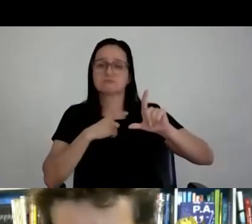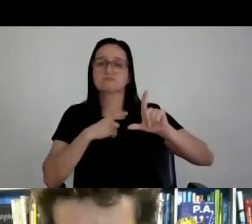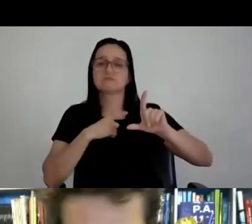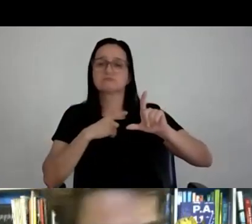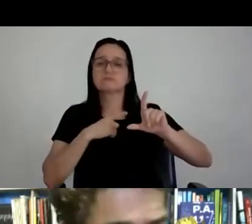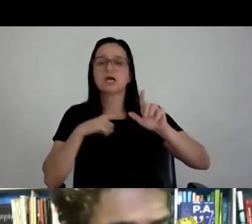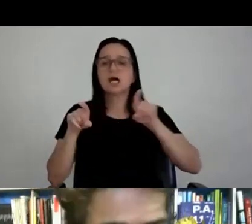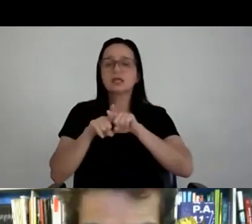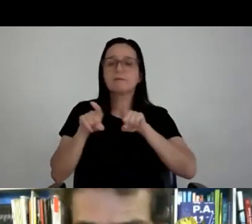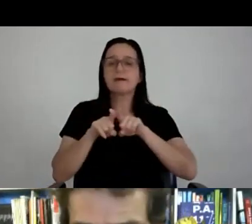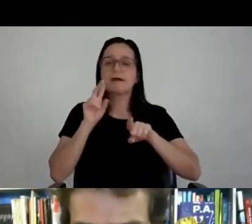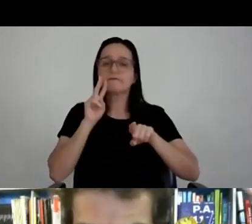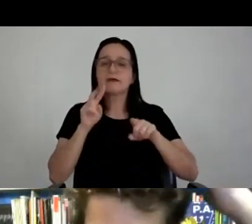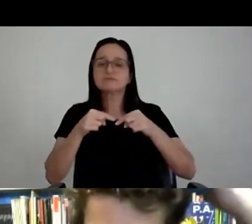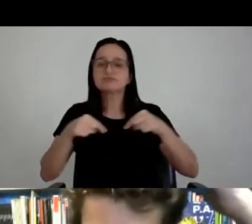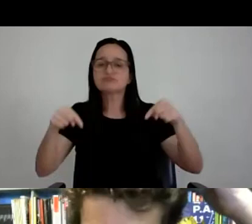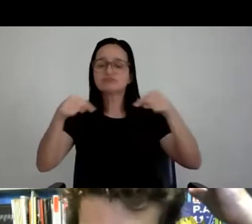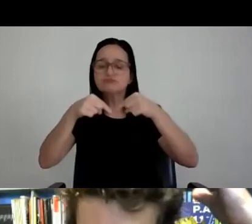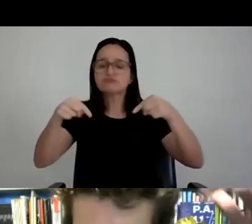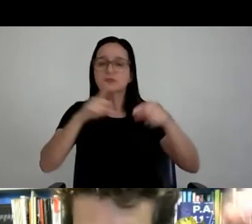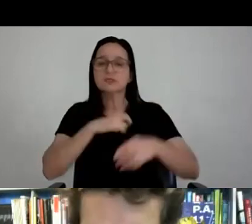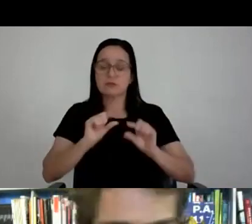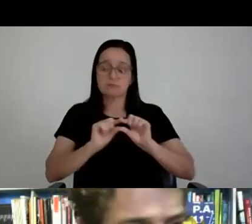letrinhas que aparecem embaixo durante a transmissão ao vivo,